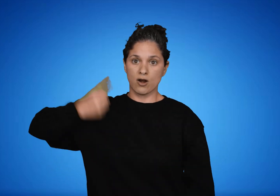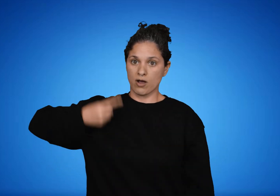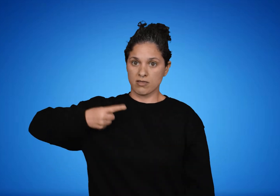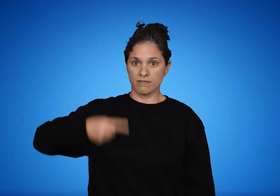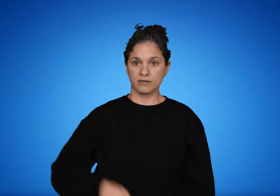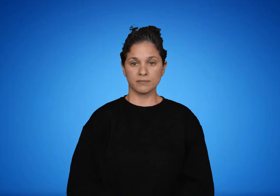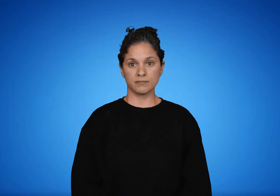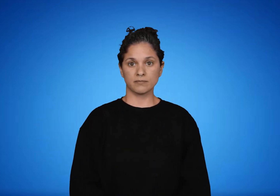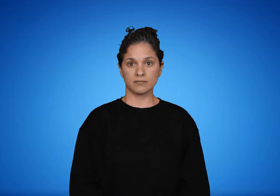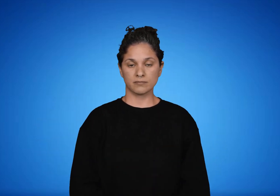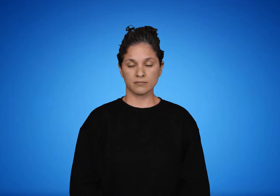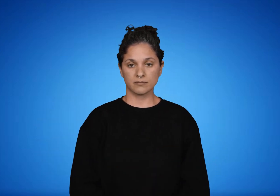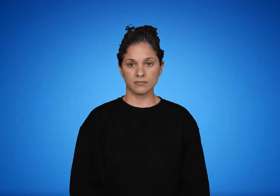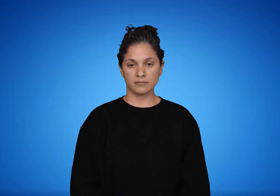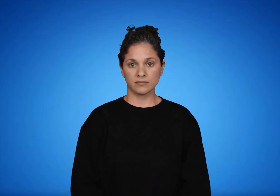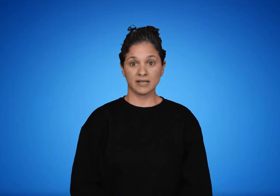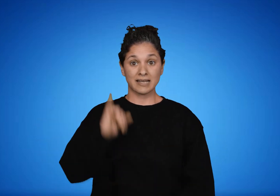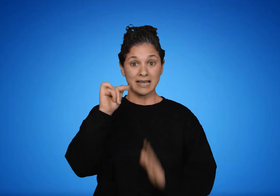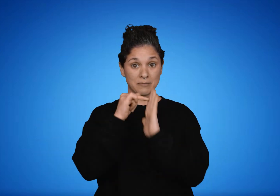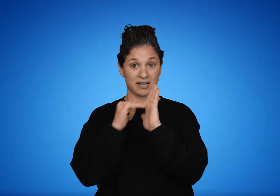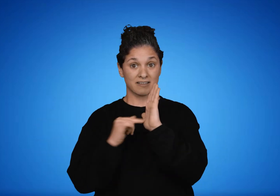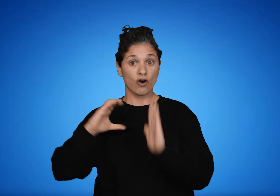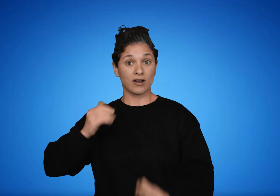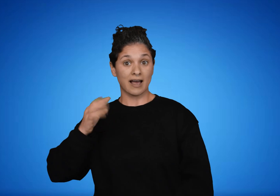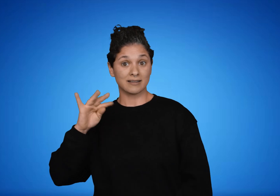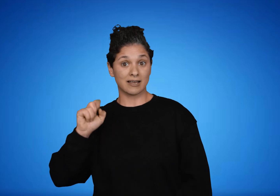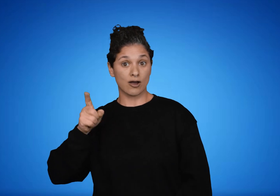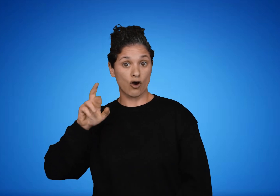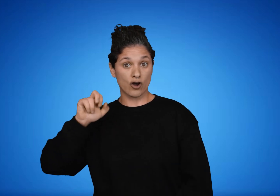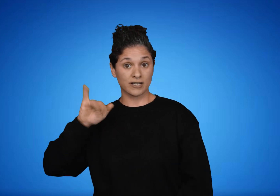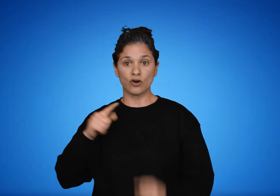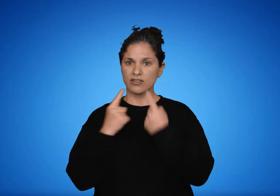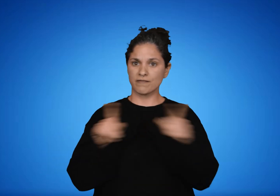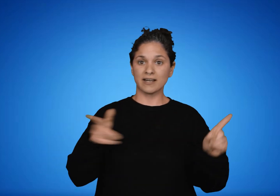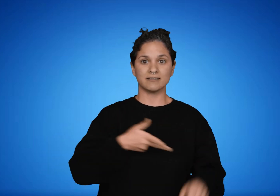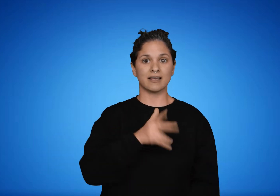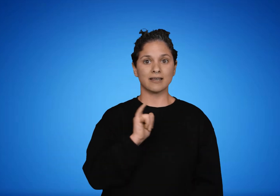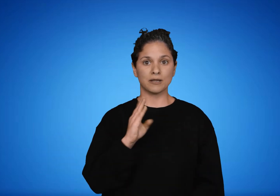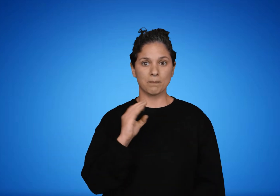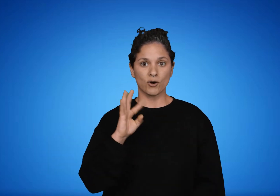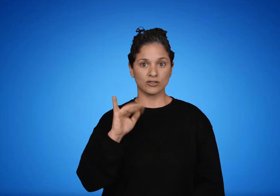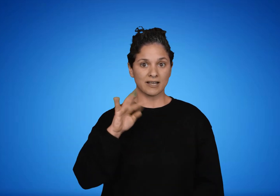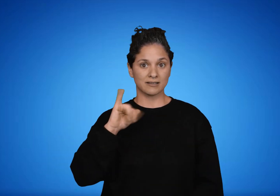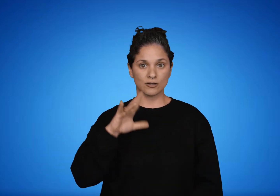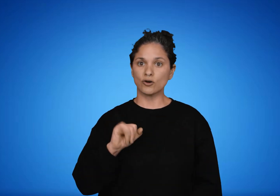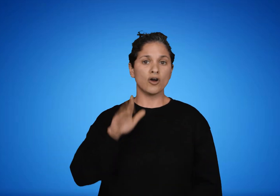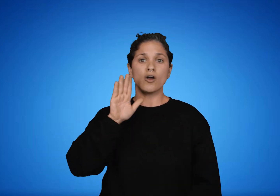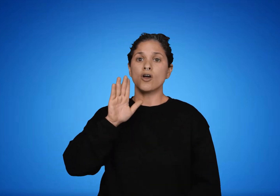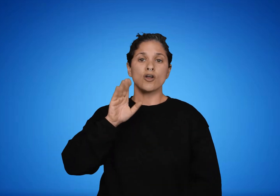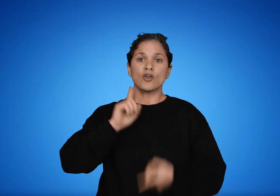cumple cabal y completamente lo que se debe hacer. El imperativo categórico se diferencia del hipotético en que no